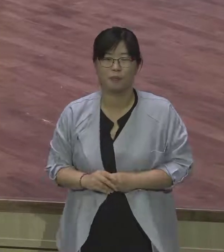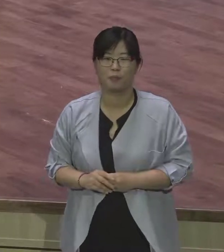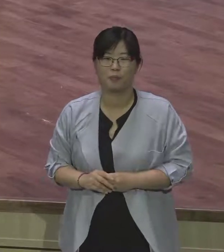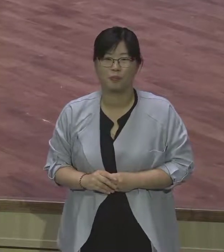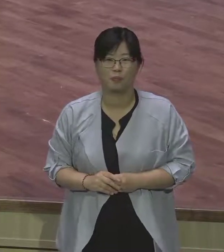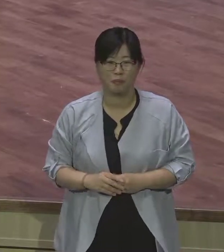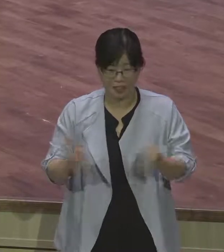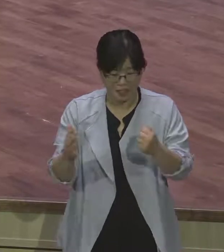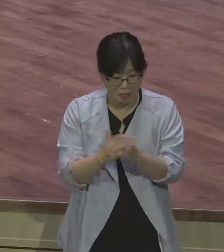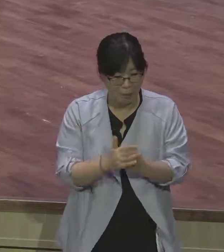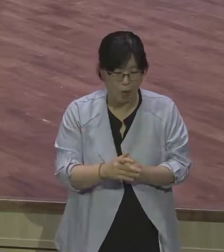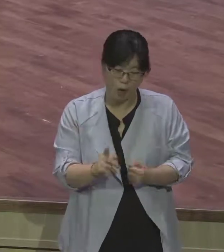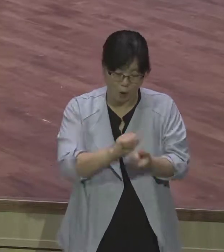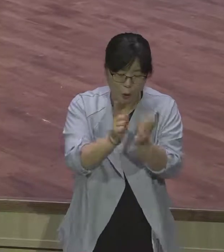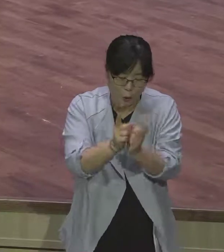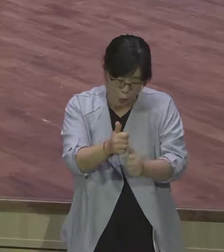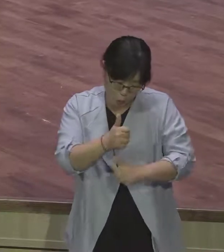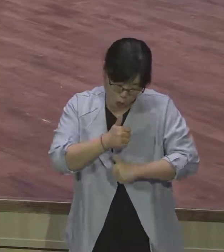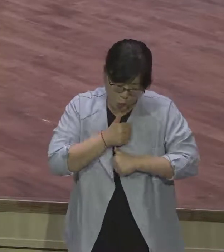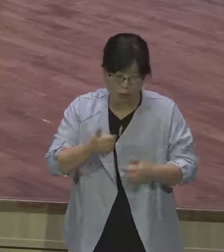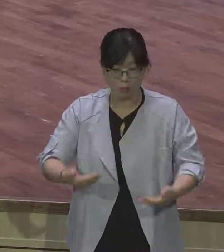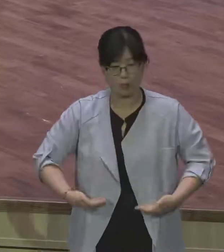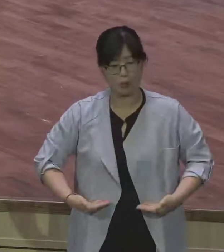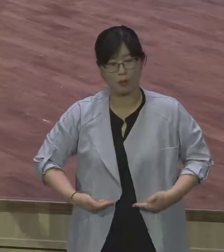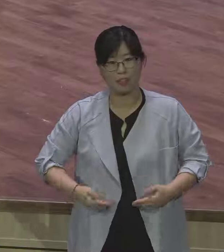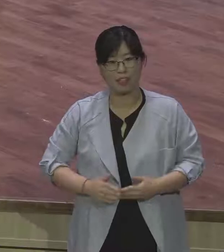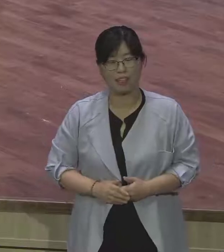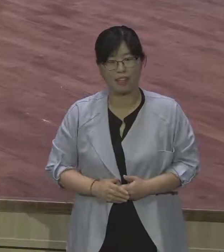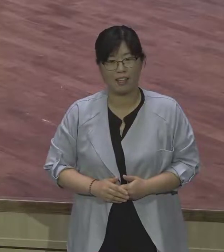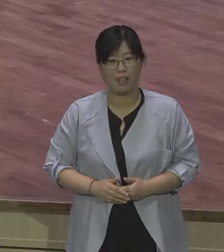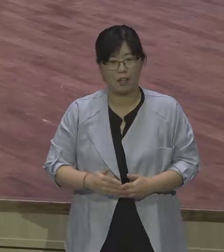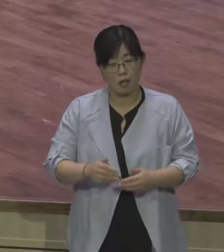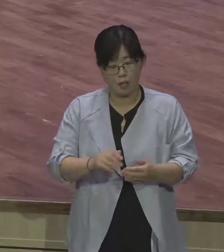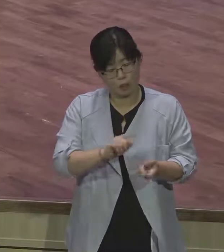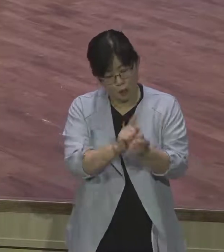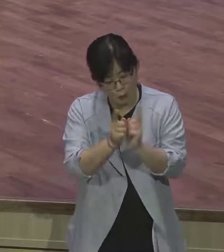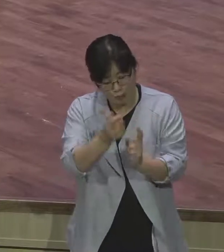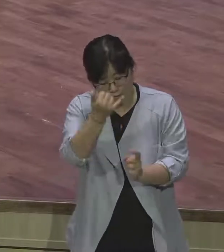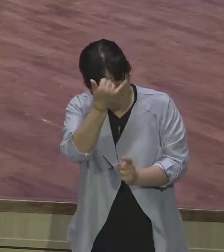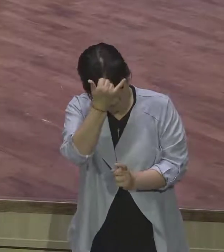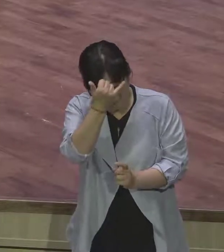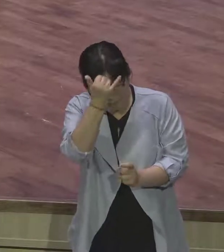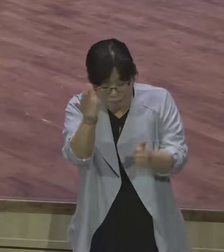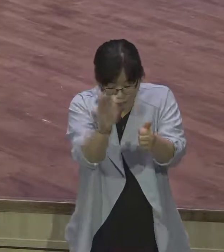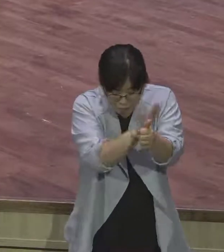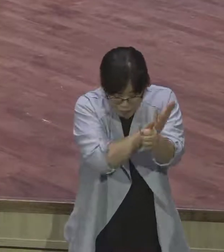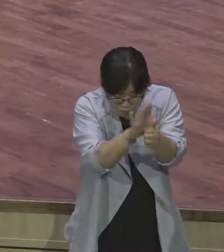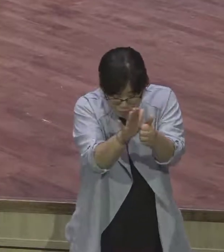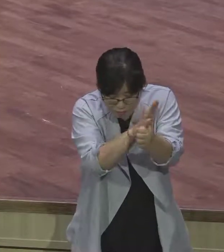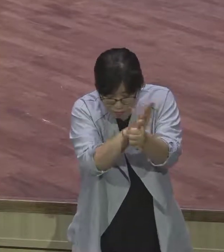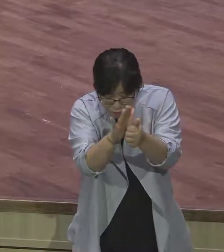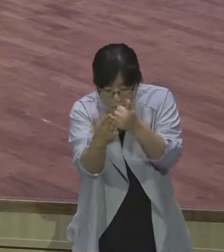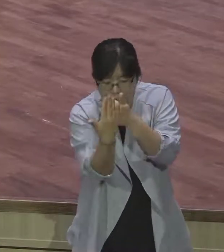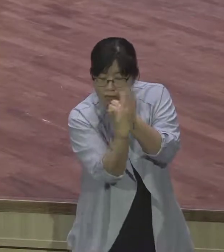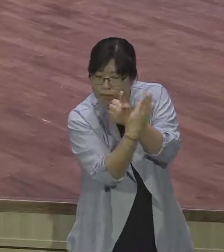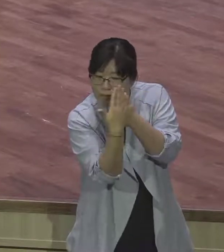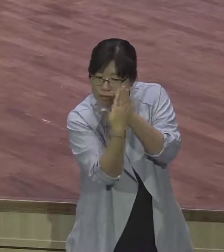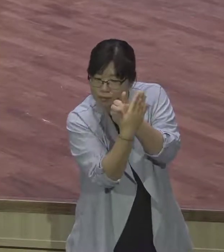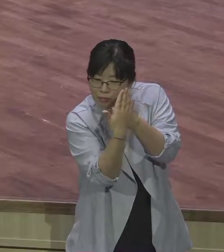참여하고. 아멘. 주의 이름으로 모이기 때문에 예수님 이름으로 모이기 때문에 교제하고 사랑하고 삶의